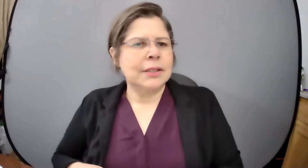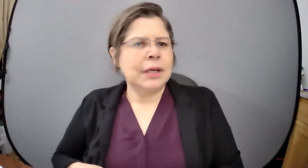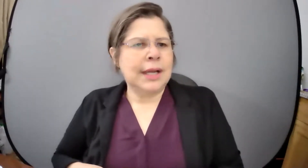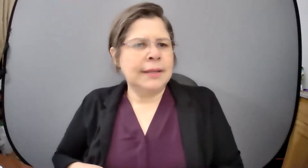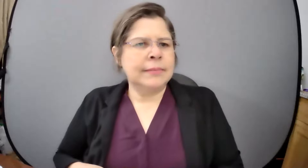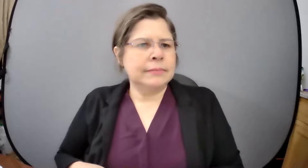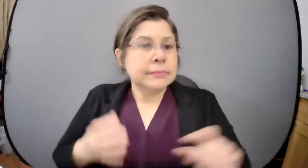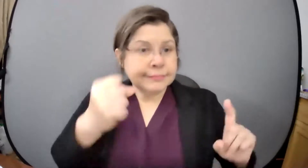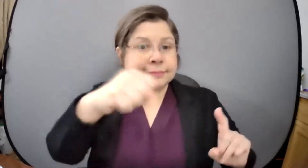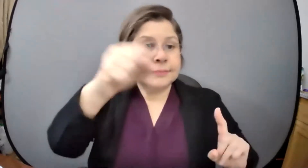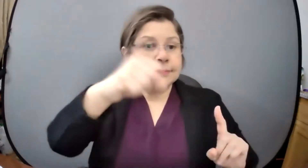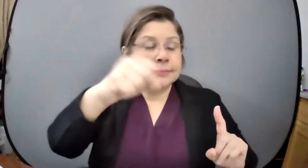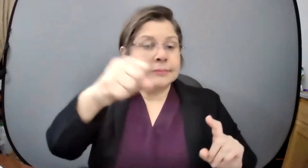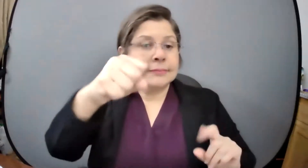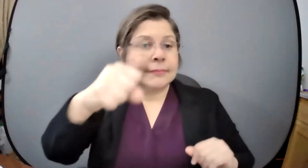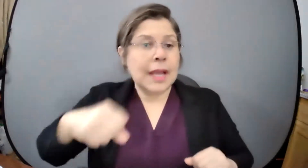ahora